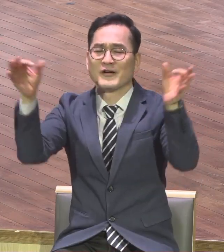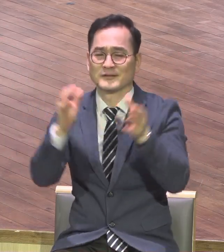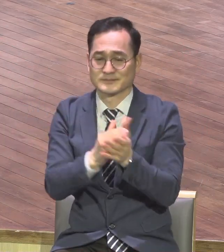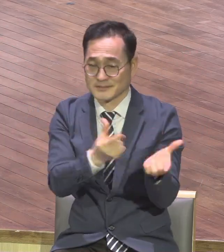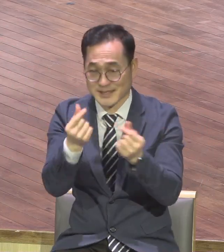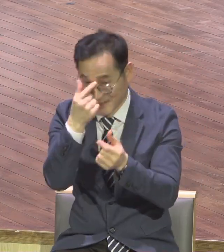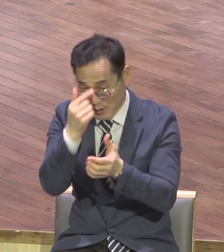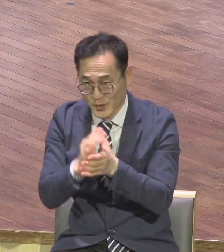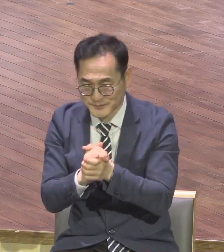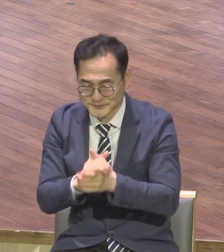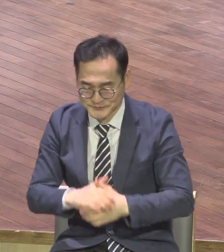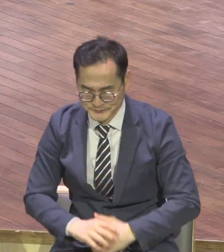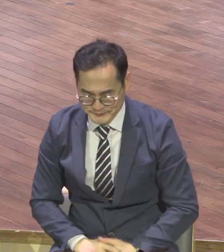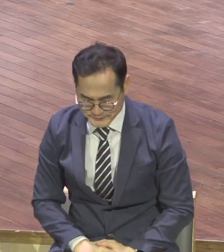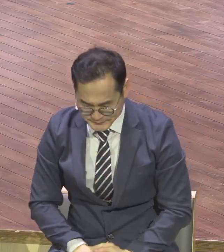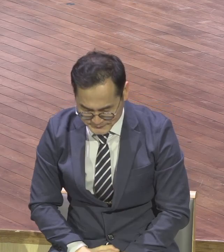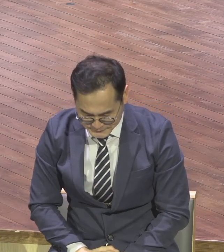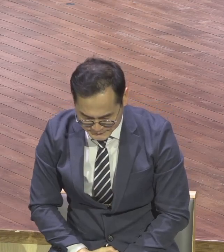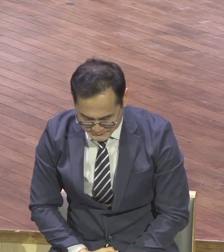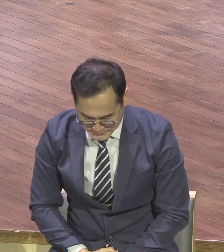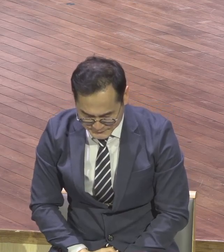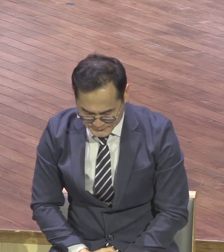사랑해 수리하모니 하나님이여 우리 형제 뭐